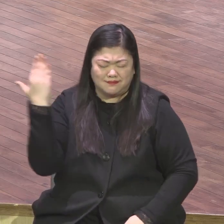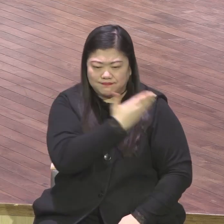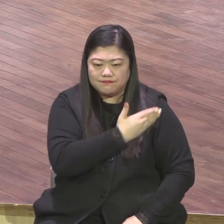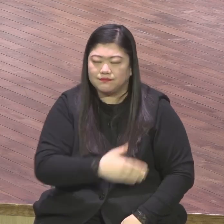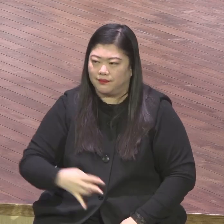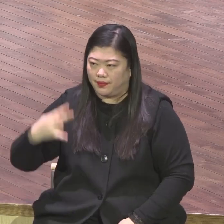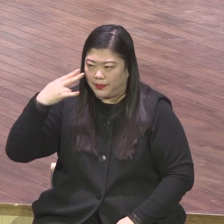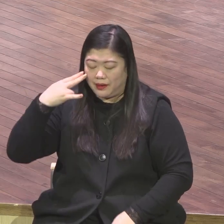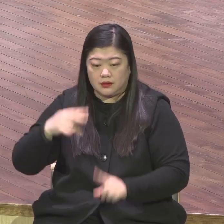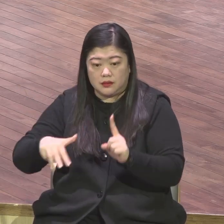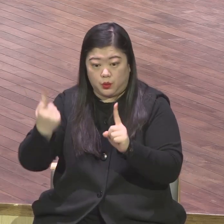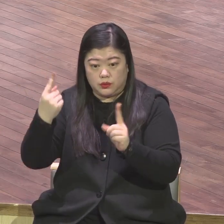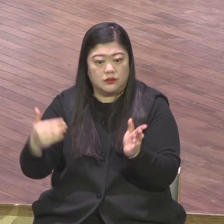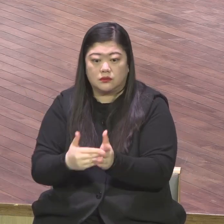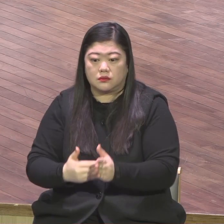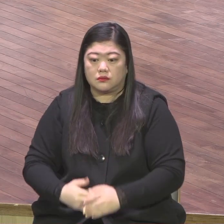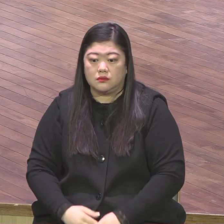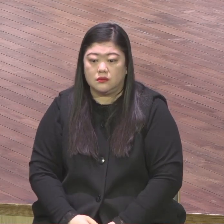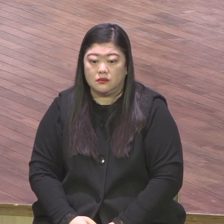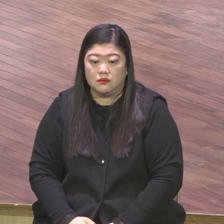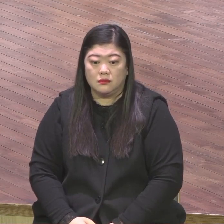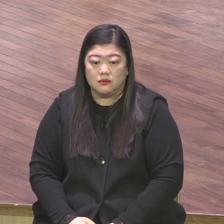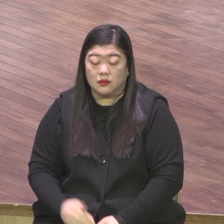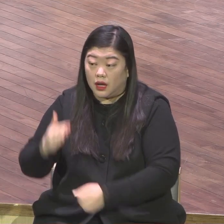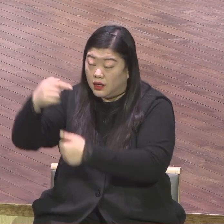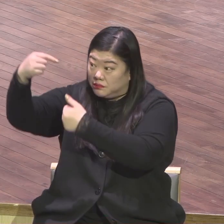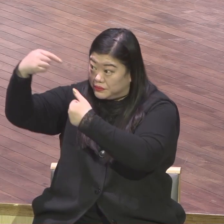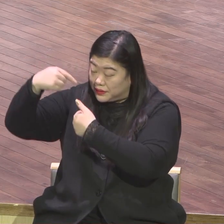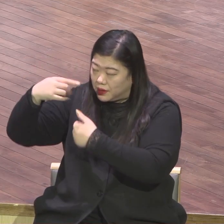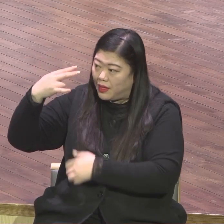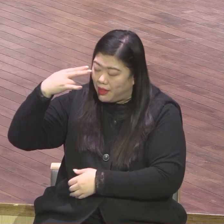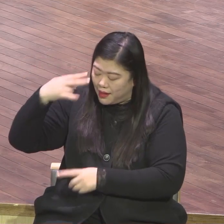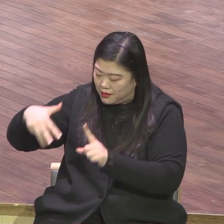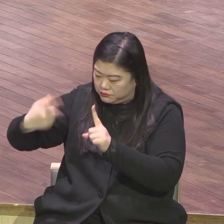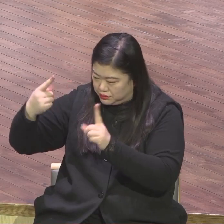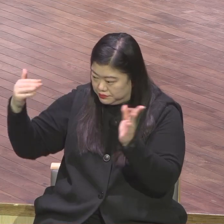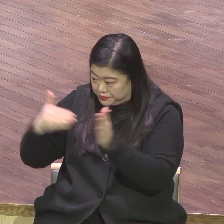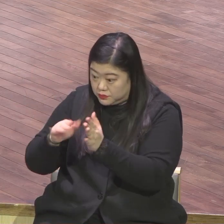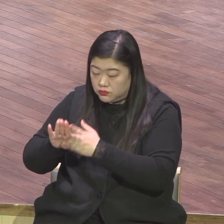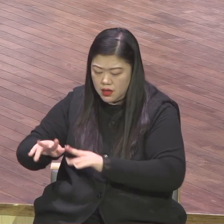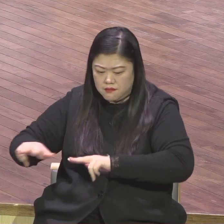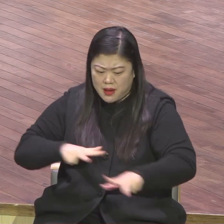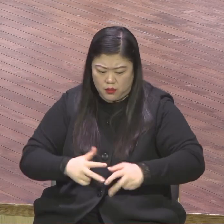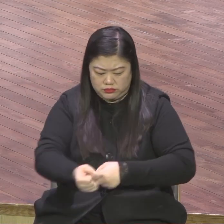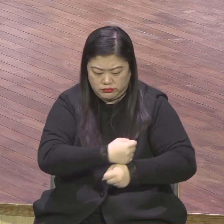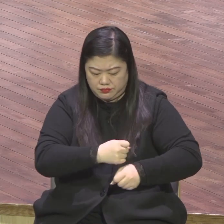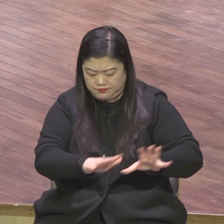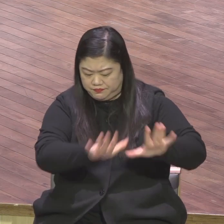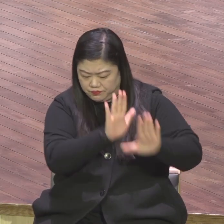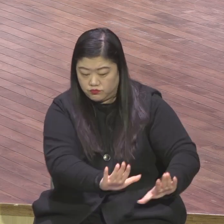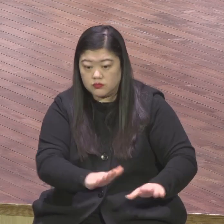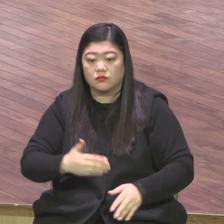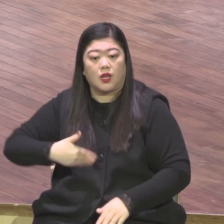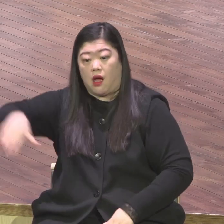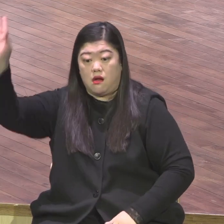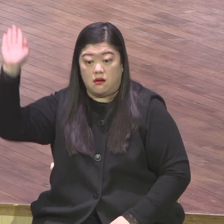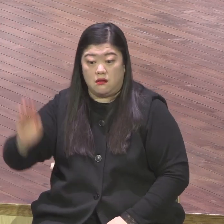계획과 상관없이 미션을 실행해 나갑니다 2, 3, 7 선교를 위해서 이런 암호스의 영적 결단력